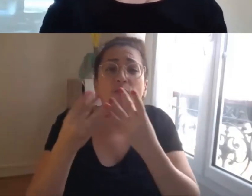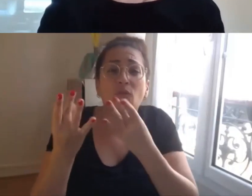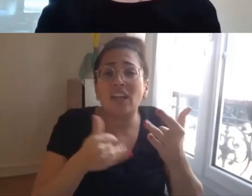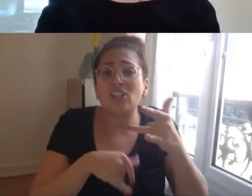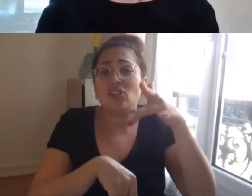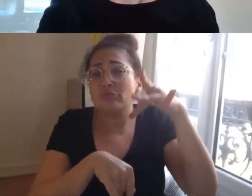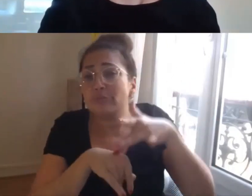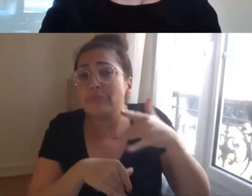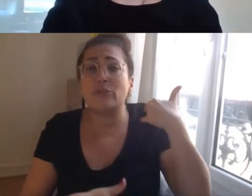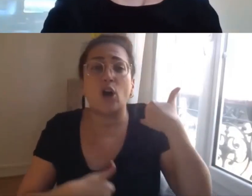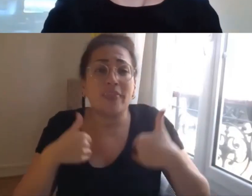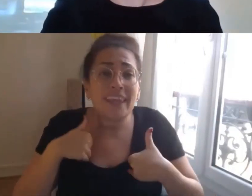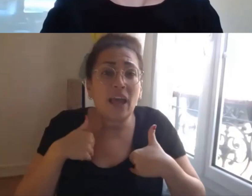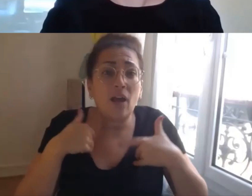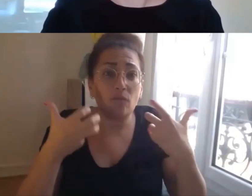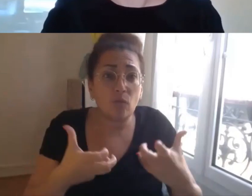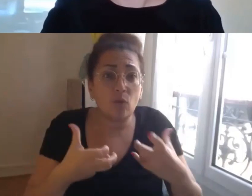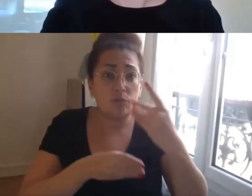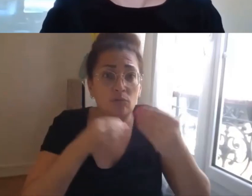situation de handicap